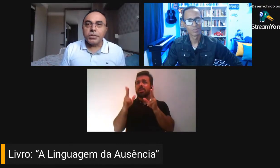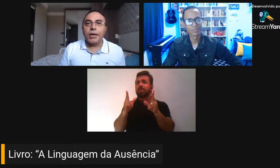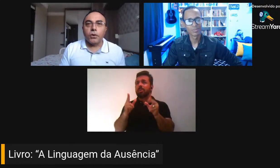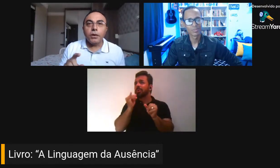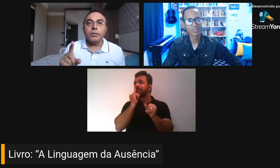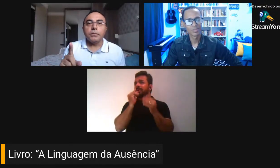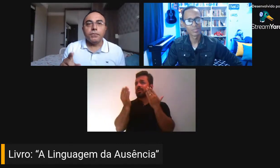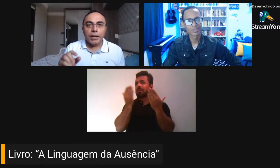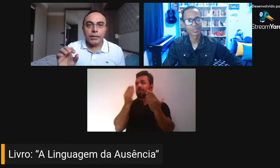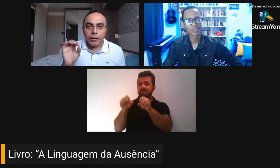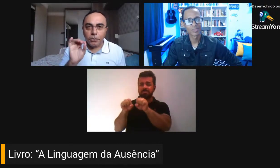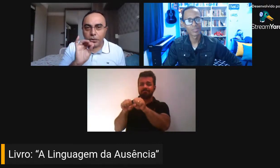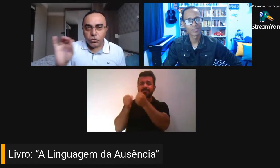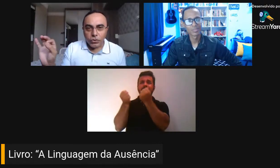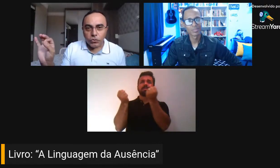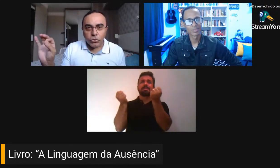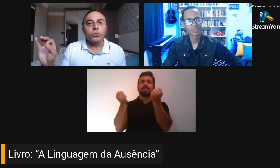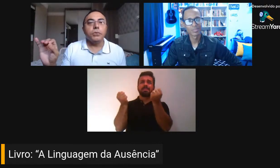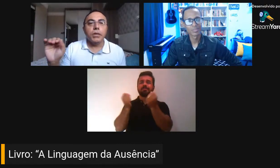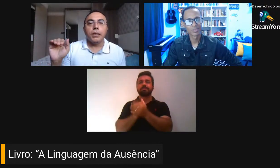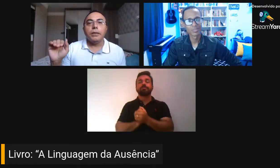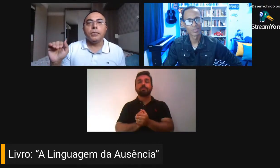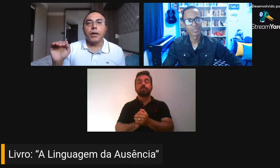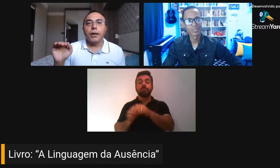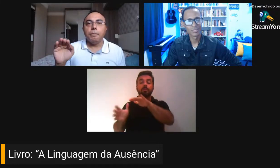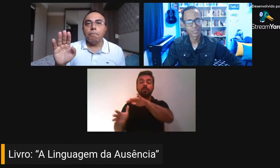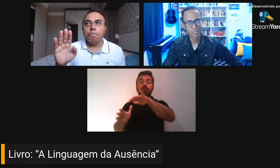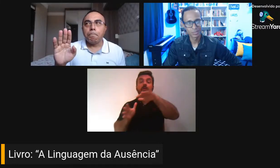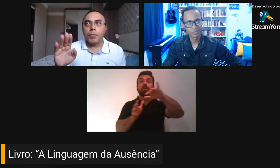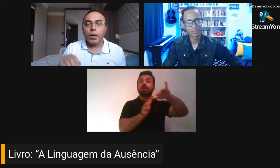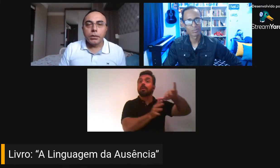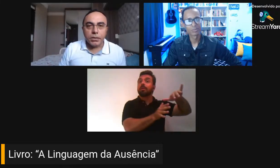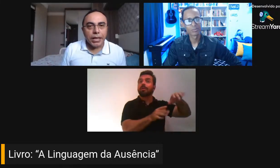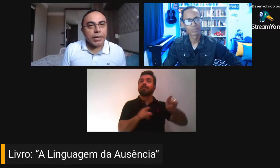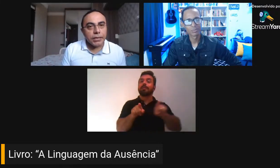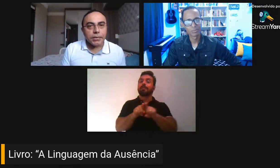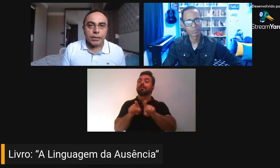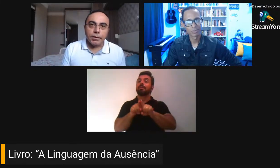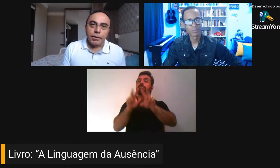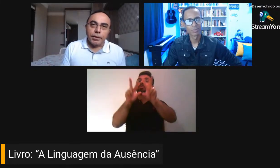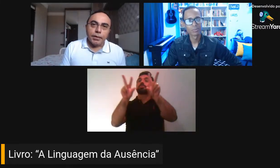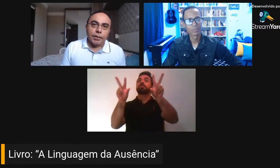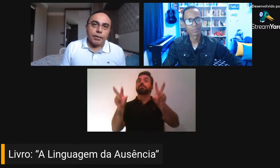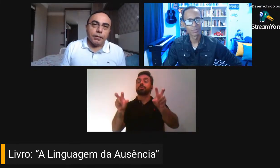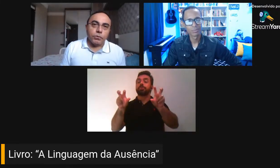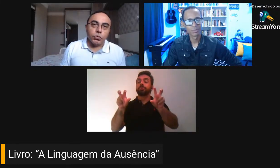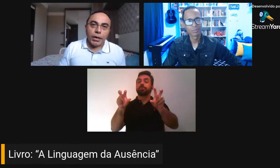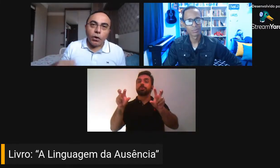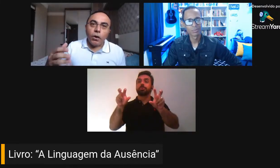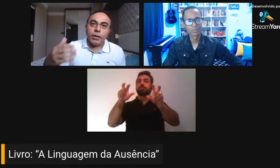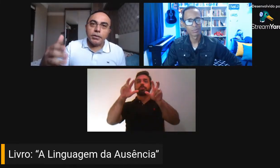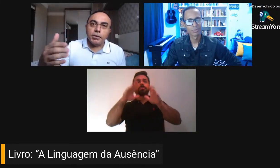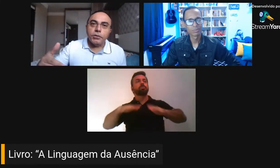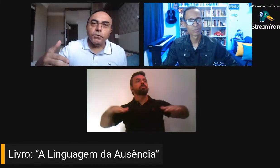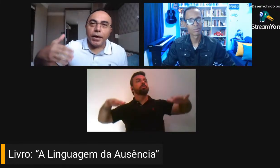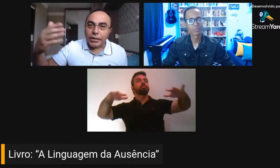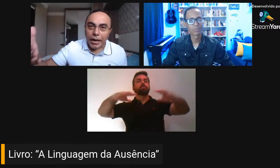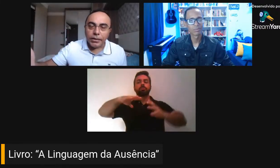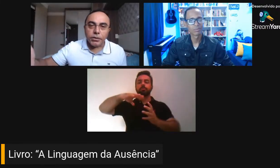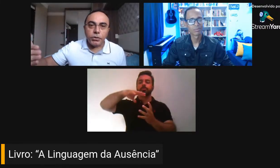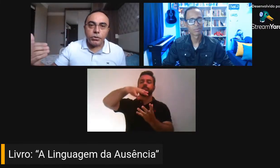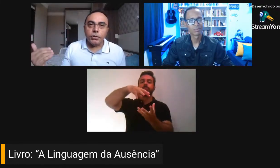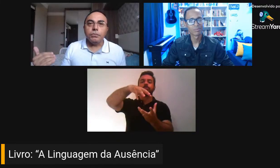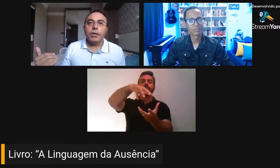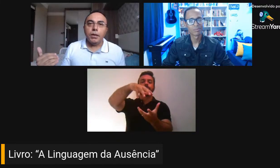mundo sem heróis fala realmente o que o título já sinaliza. Os heróis de